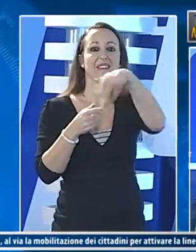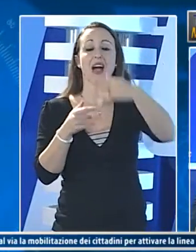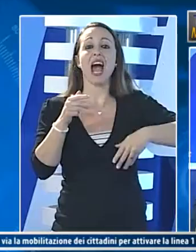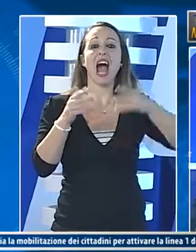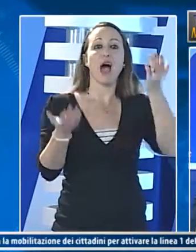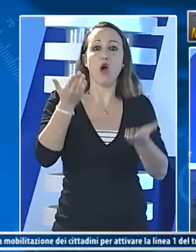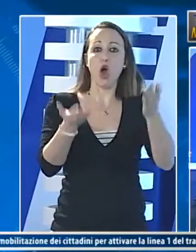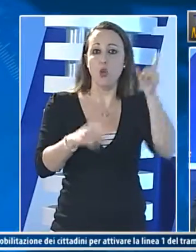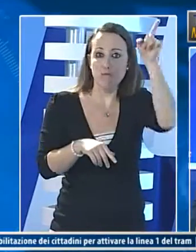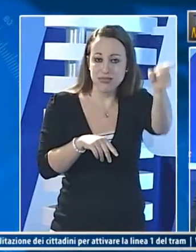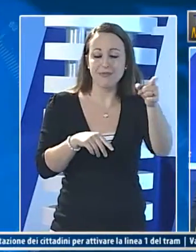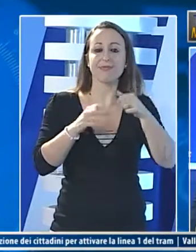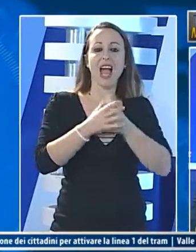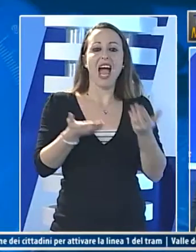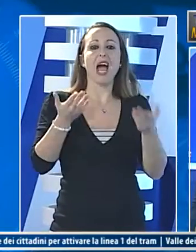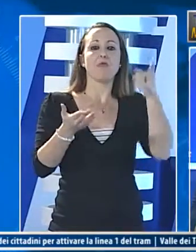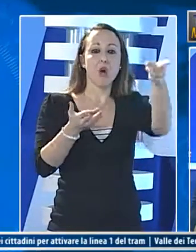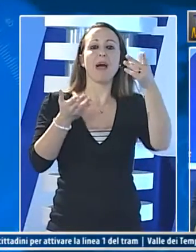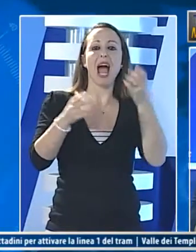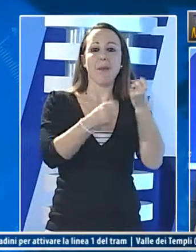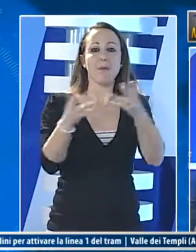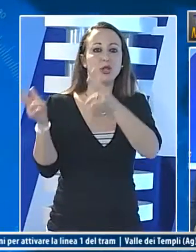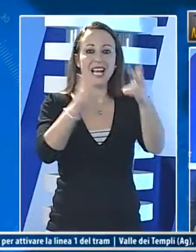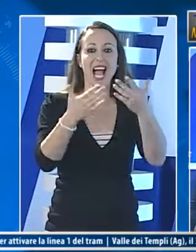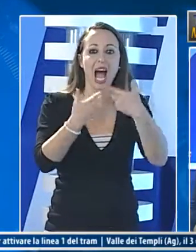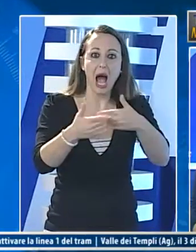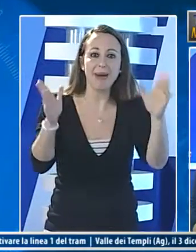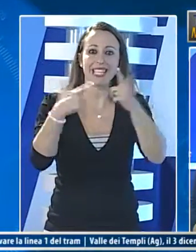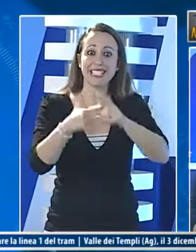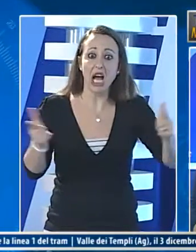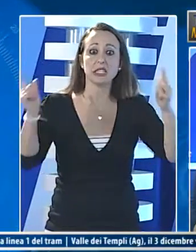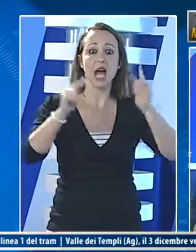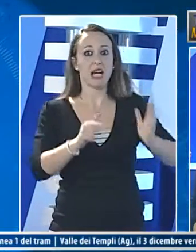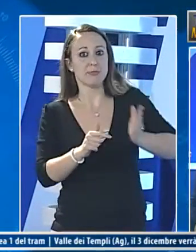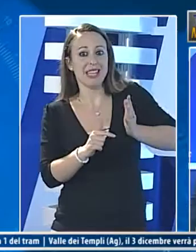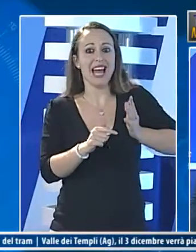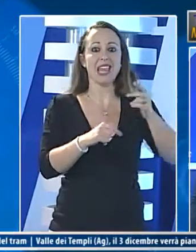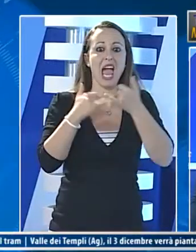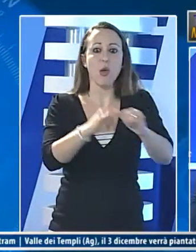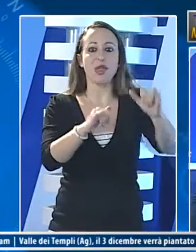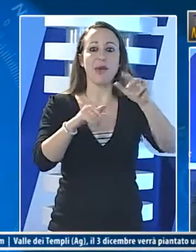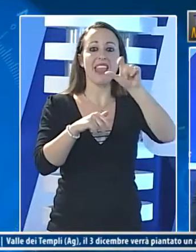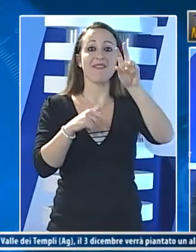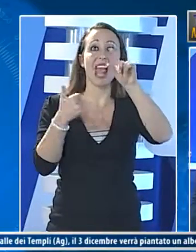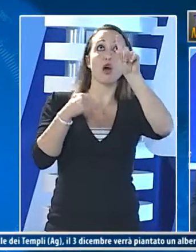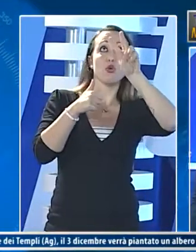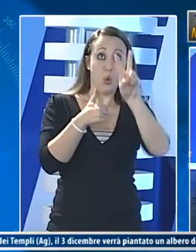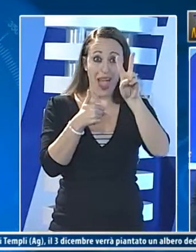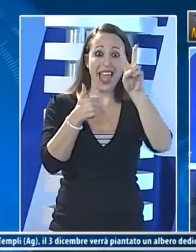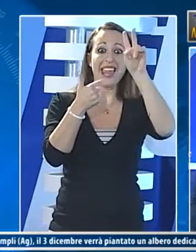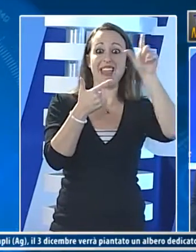associazioni che chiedono di attivare la linea 1 del tram il tratto che da roccella va al forum